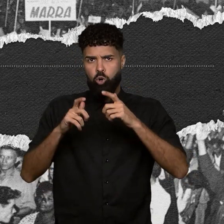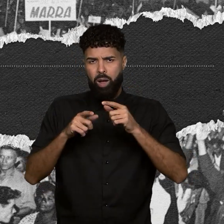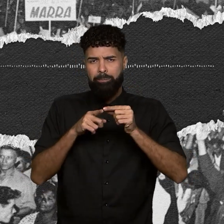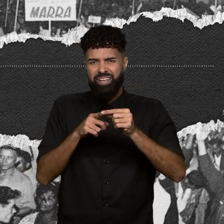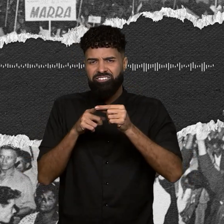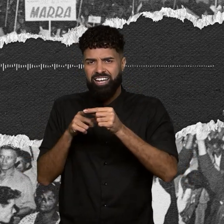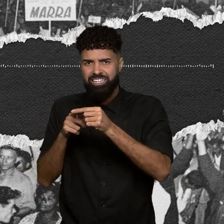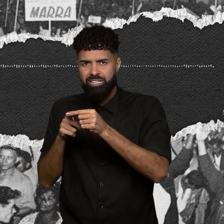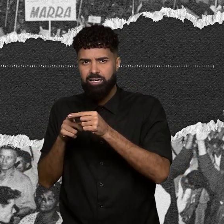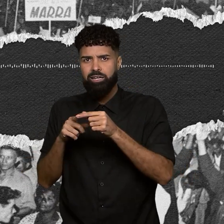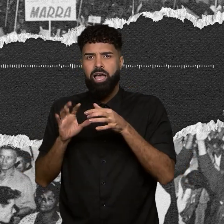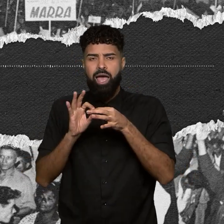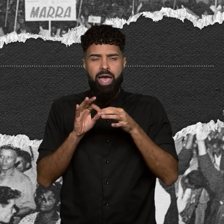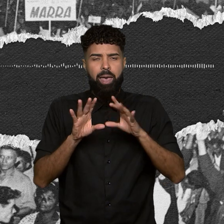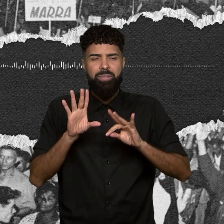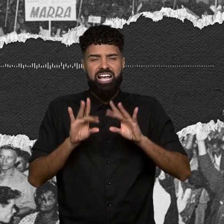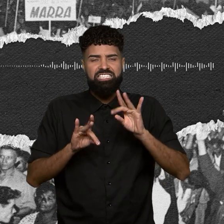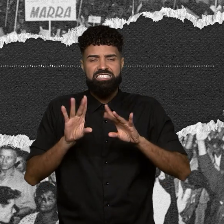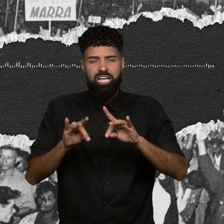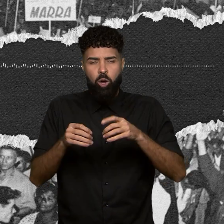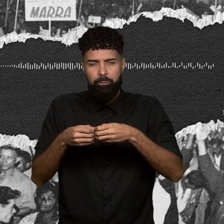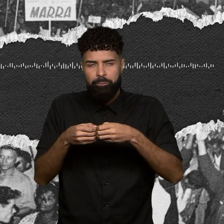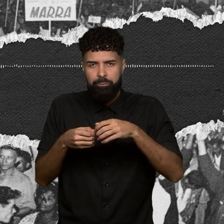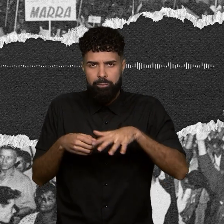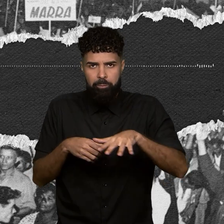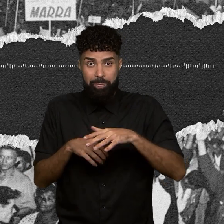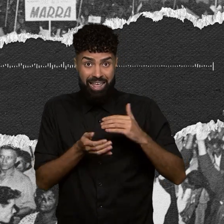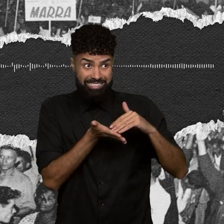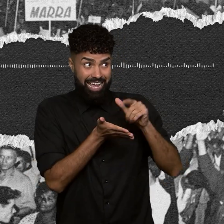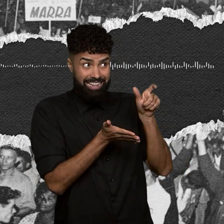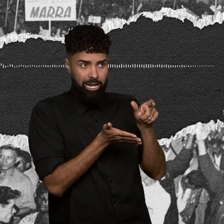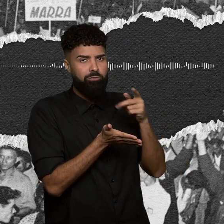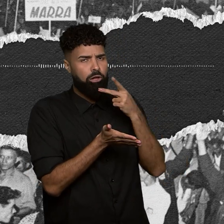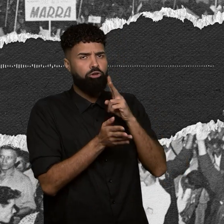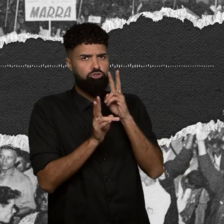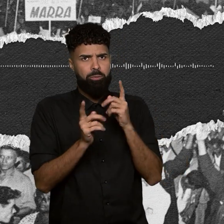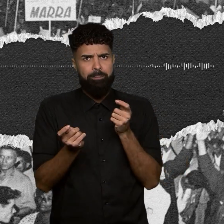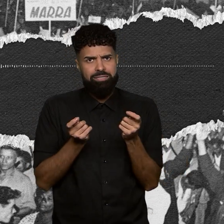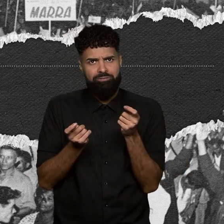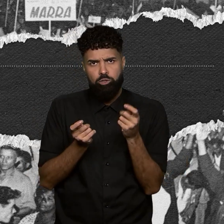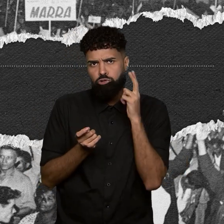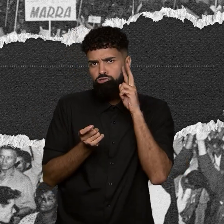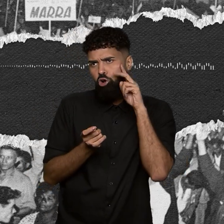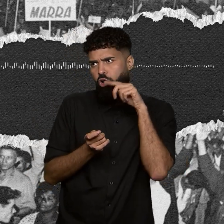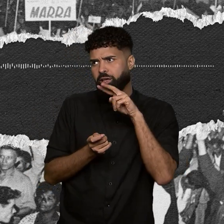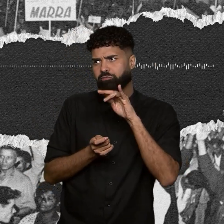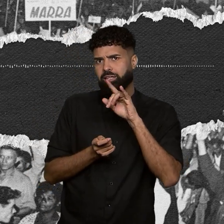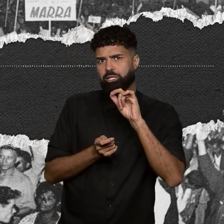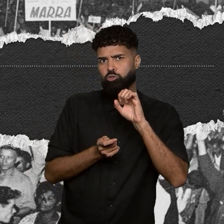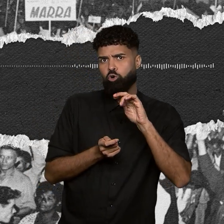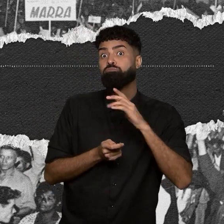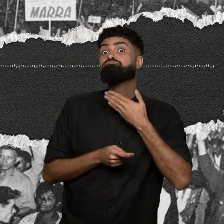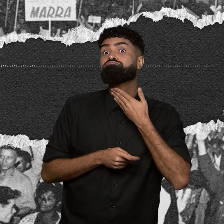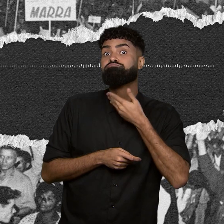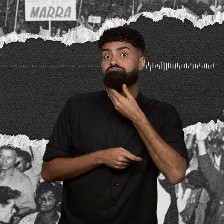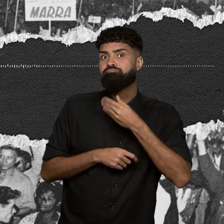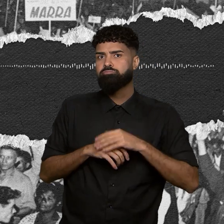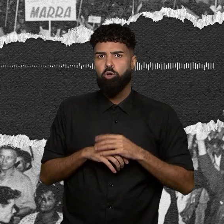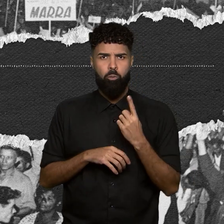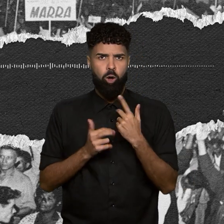vinculadas ao manguezal. O secretário também falou sobre a preservação da história da Vila Socor. Uma das coisas que a gente pode fazer em Cubatão é pisar numa